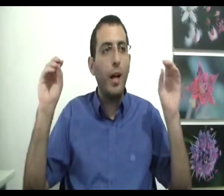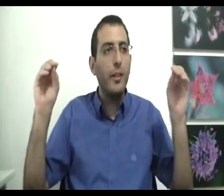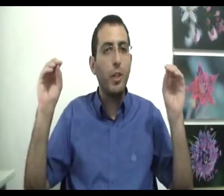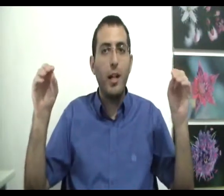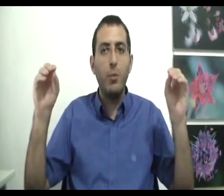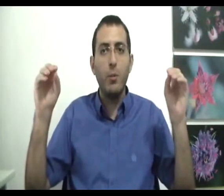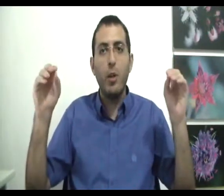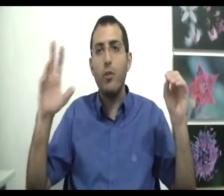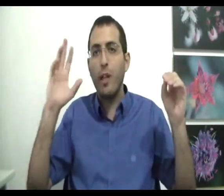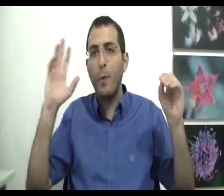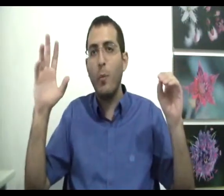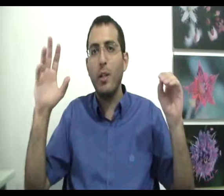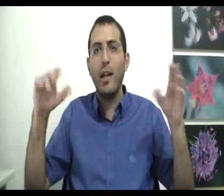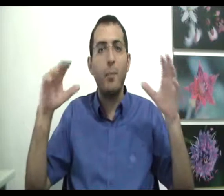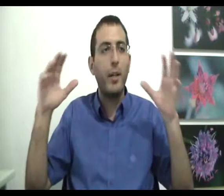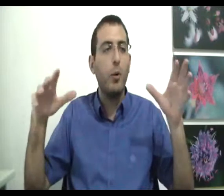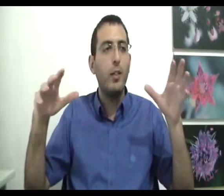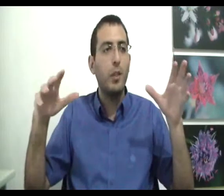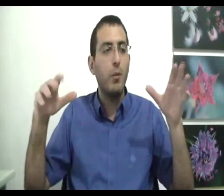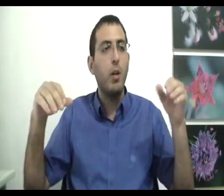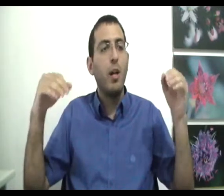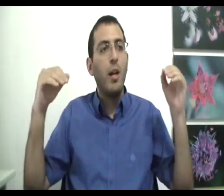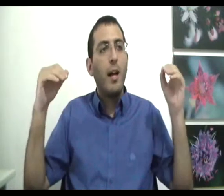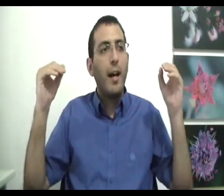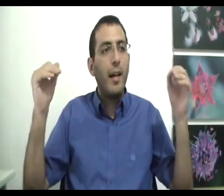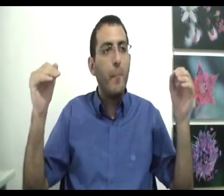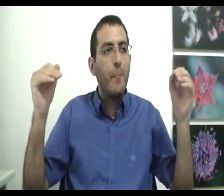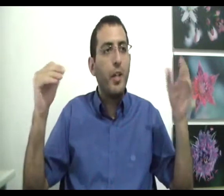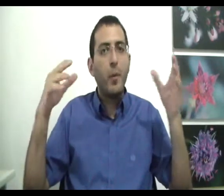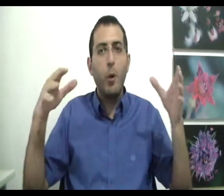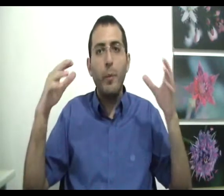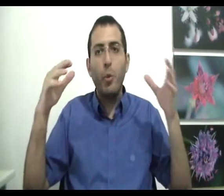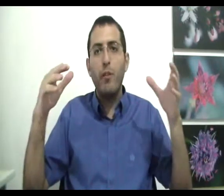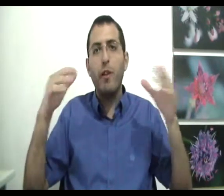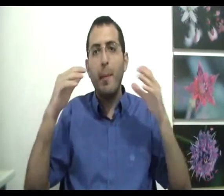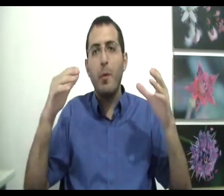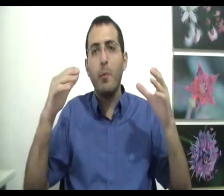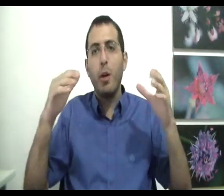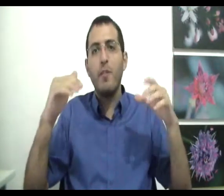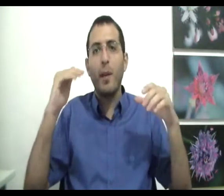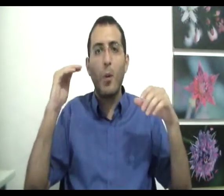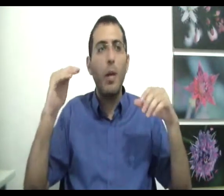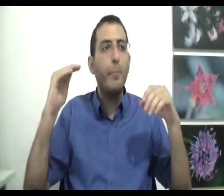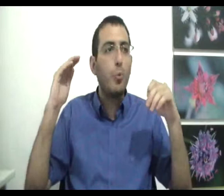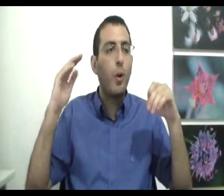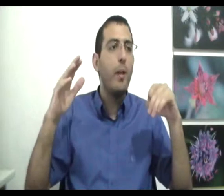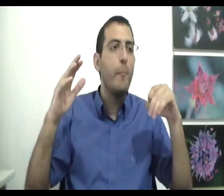הארץ שלנו יכול להיות שגם מקומות אחר ions בכדור הארץ שלנו חיים כמו מטורפים למה פה מטורפים? כי כולם בטוחים